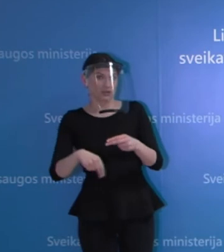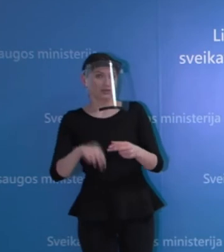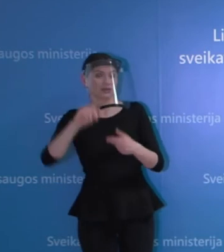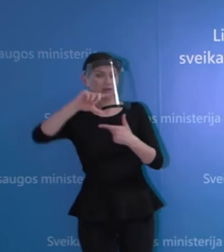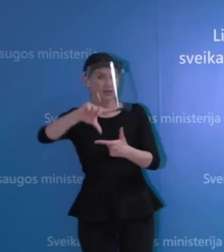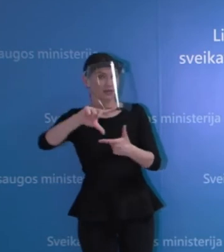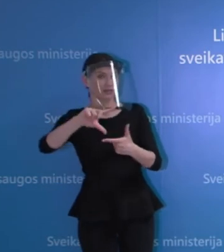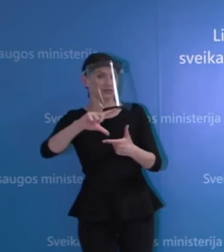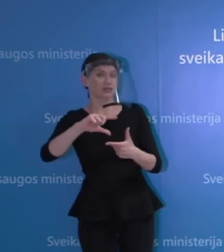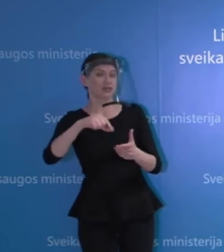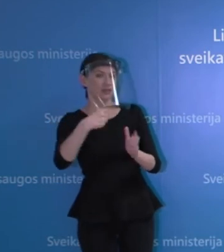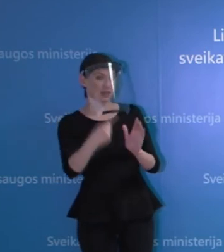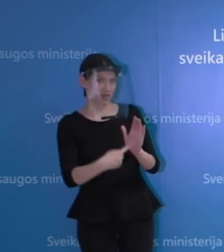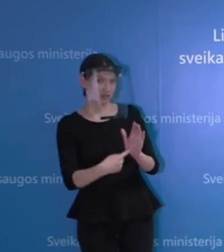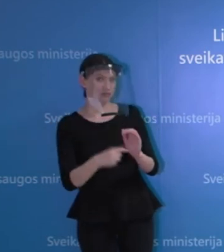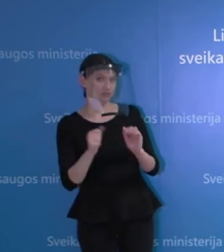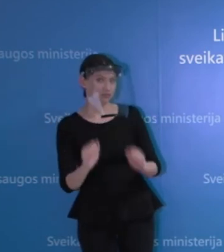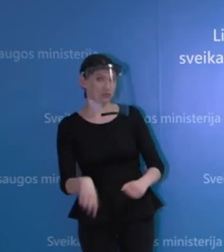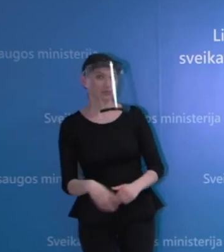LRT redakcija girdite?